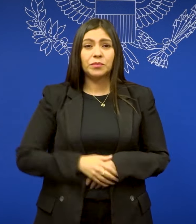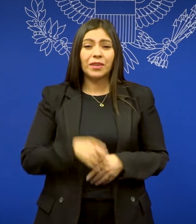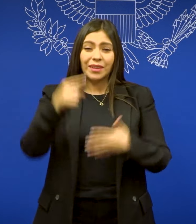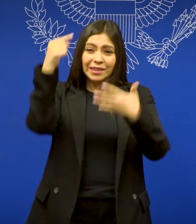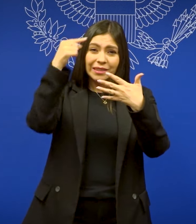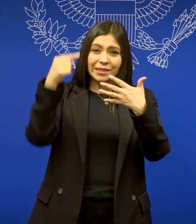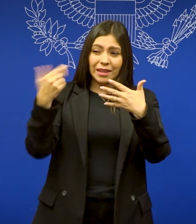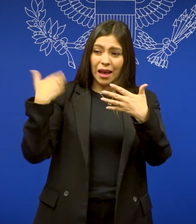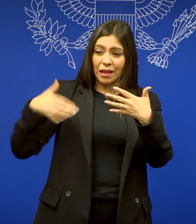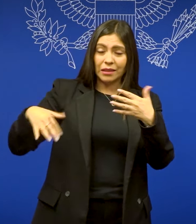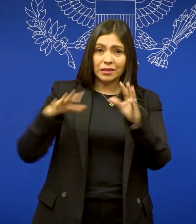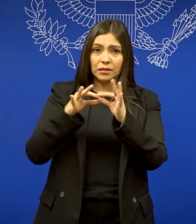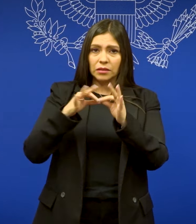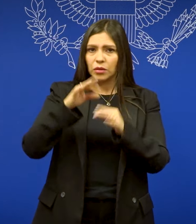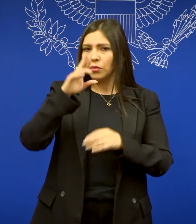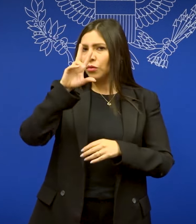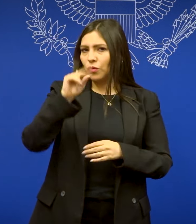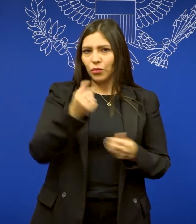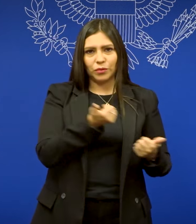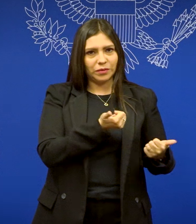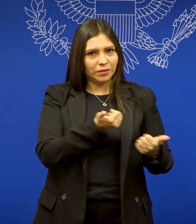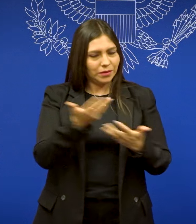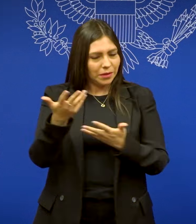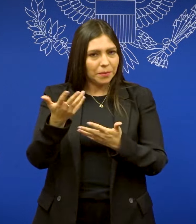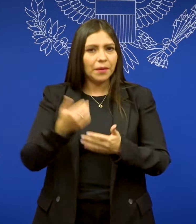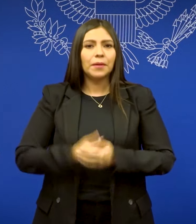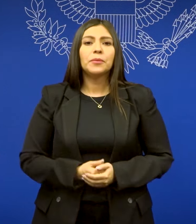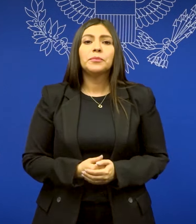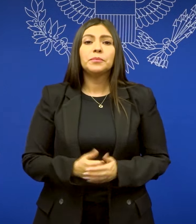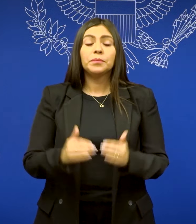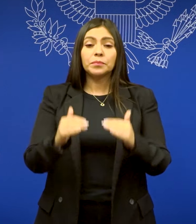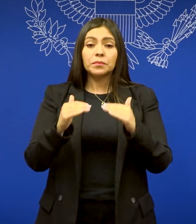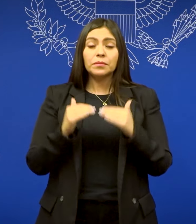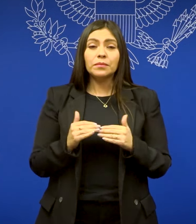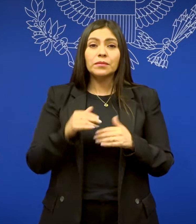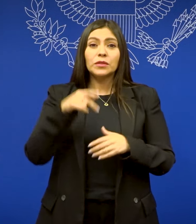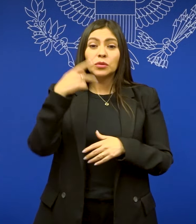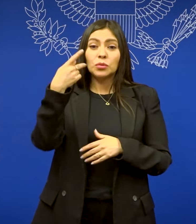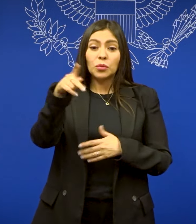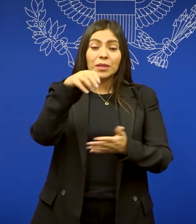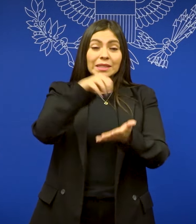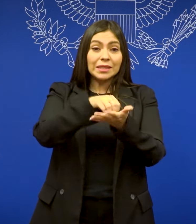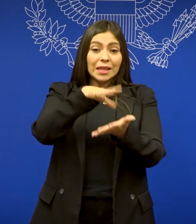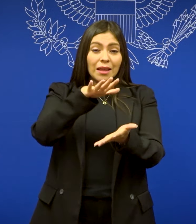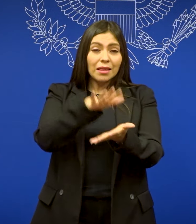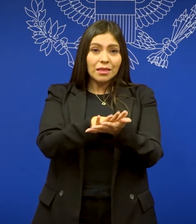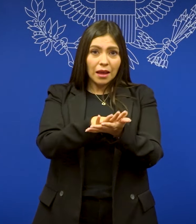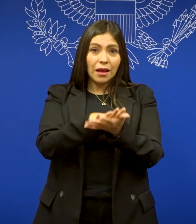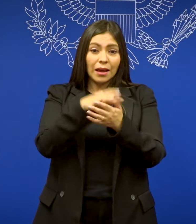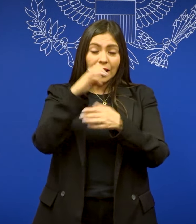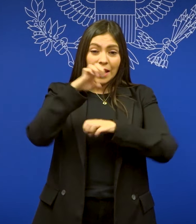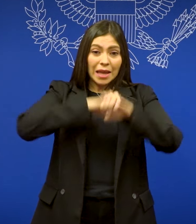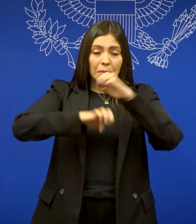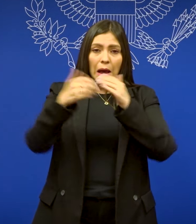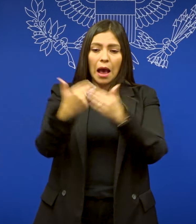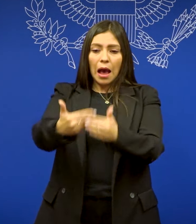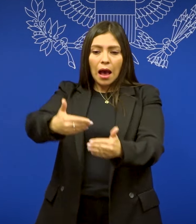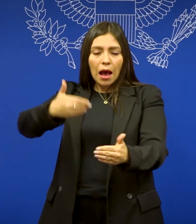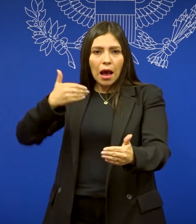traigas estos artículos. Por favor, ven a la embajada 15 minutos antes de tu cita. Los